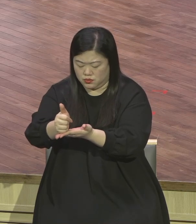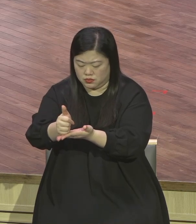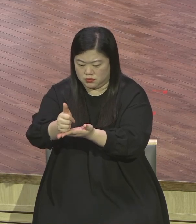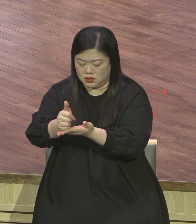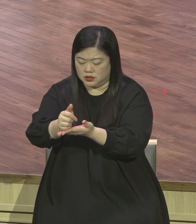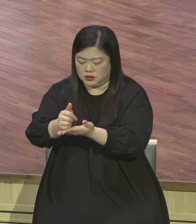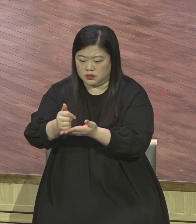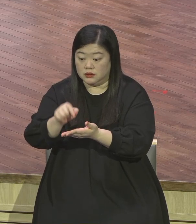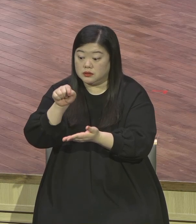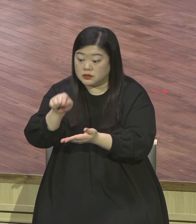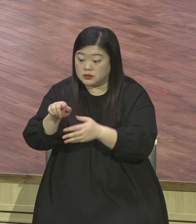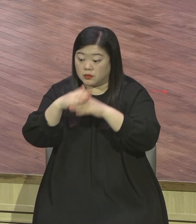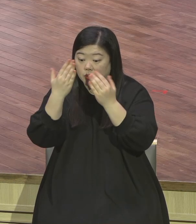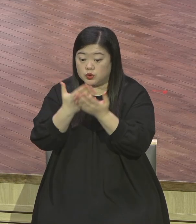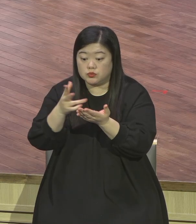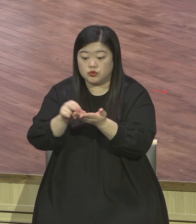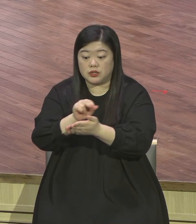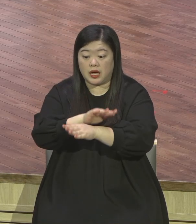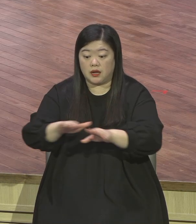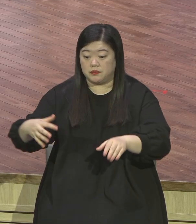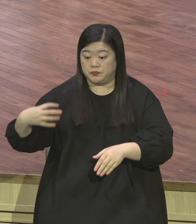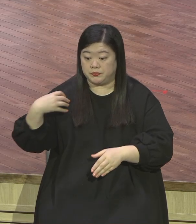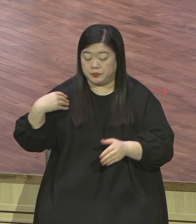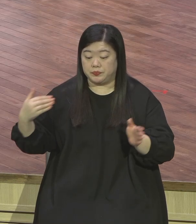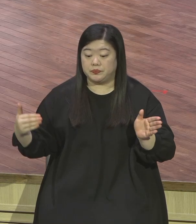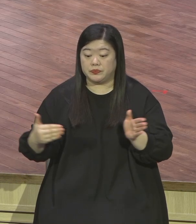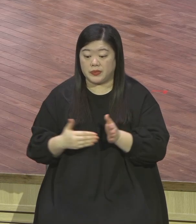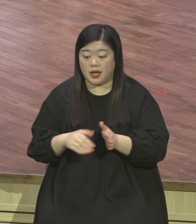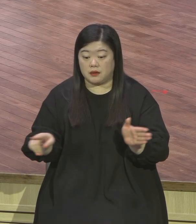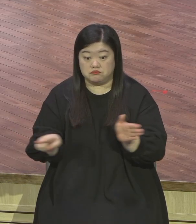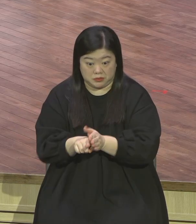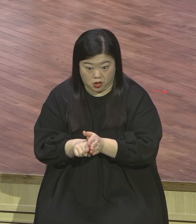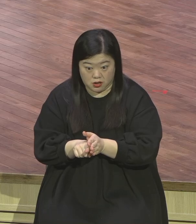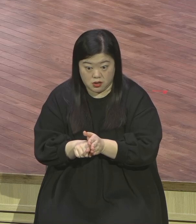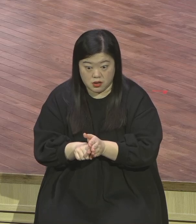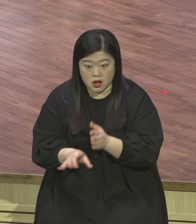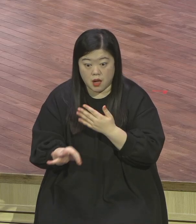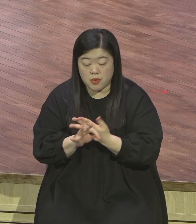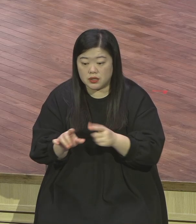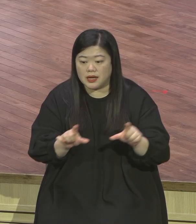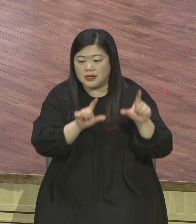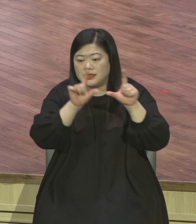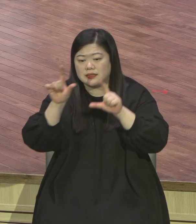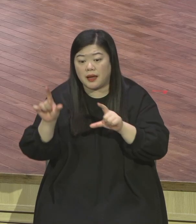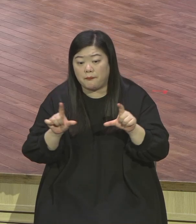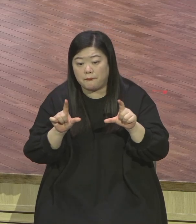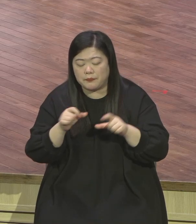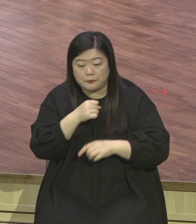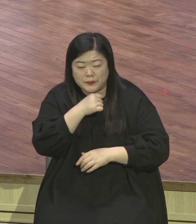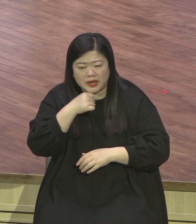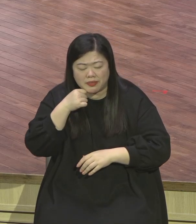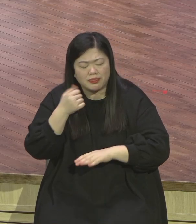삶이 달라집니다 이 맛을 평소에 보시기를 바랍니다